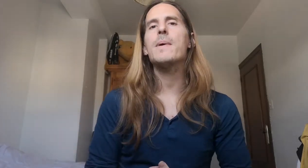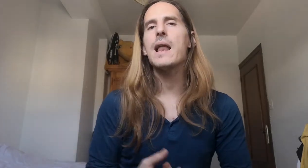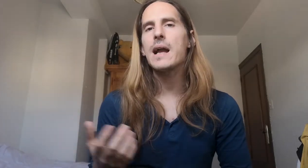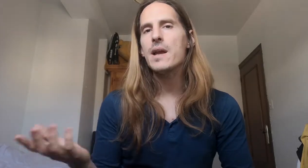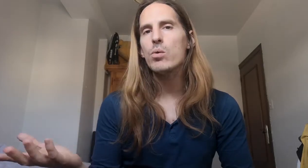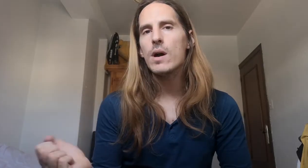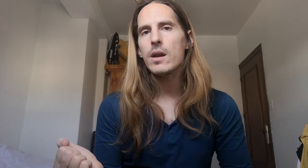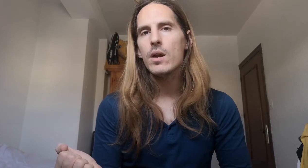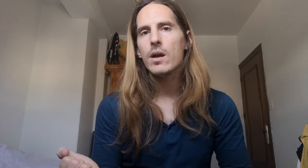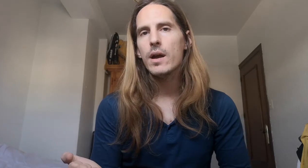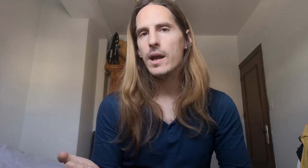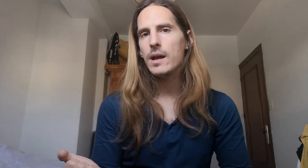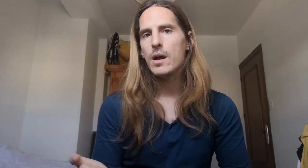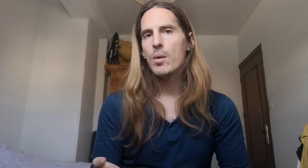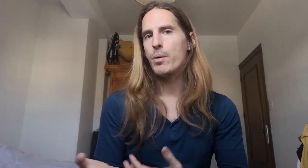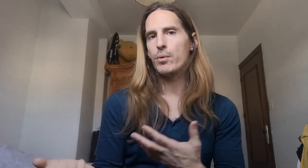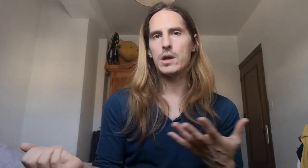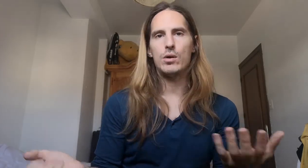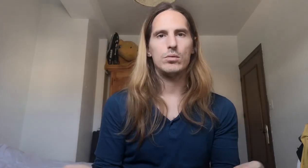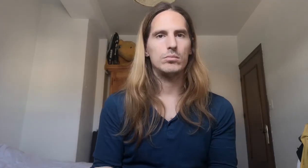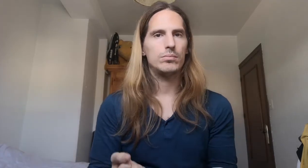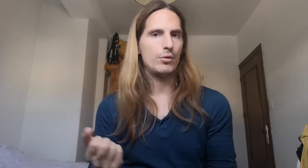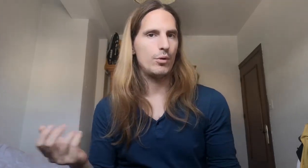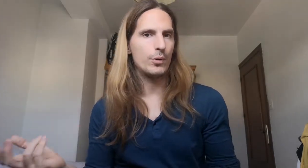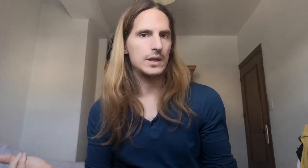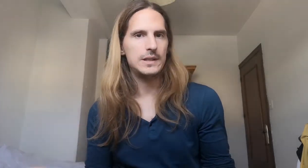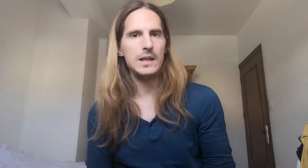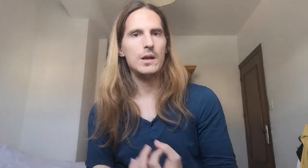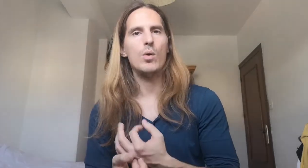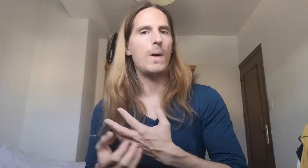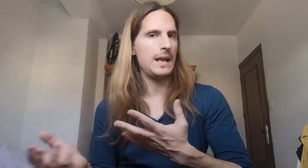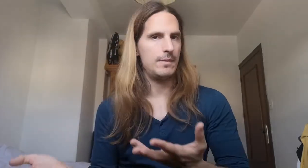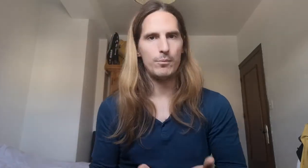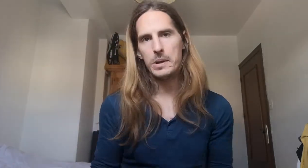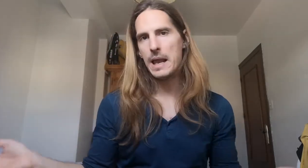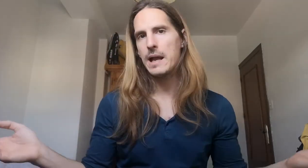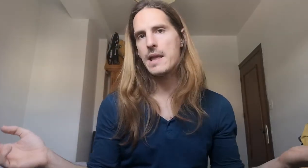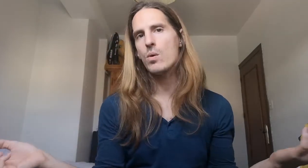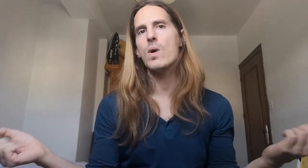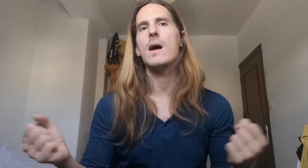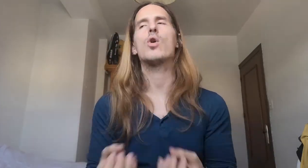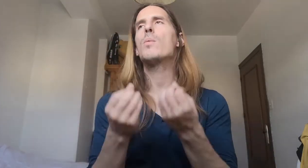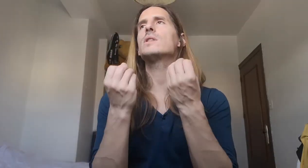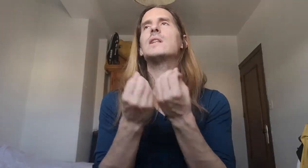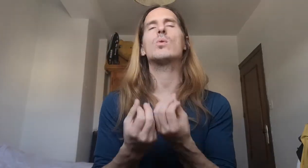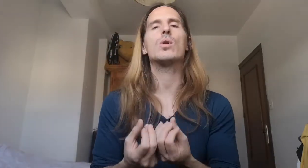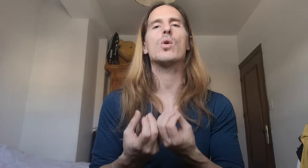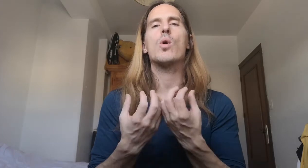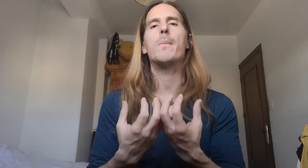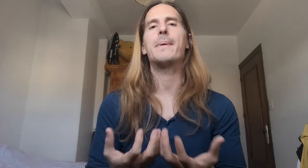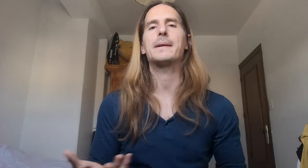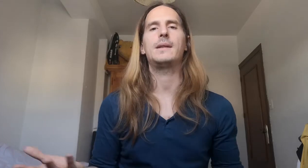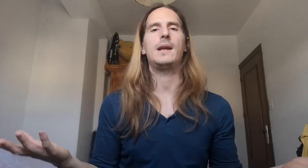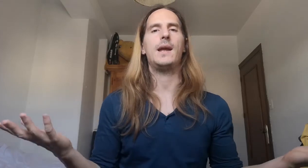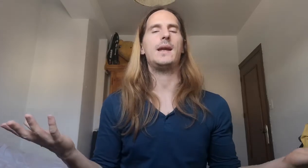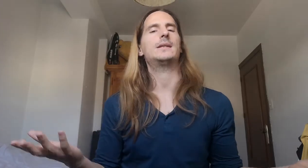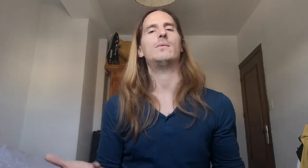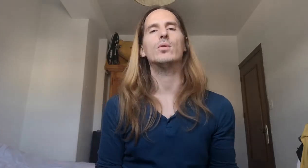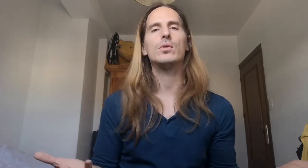vas a la calle a jugar? ¿Eh? Pues, ¿por qué no? O, porque sí. O, vale, voy a la calle a jugar. ¿Cómo se te ha ocurrido comprarte esa moto?